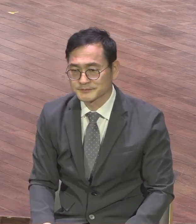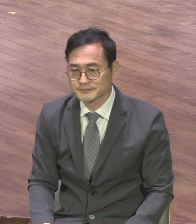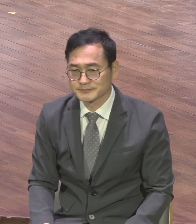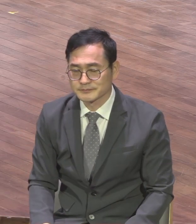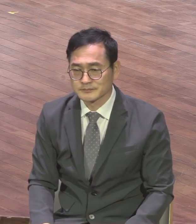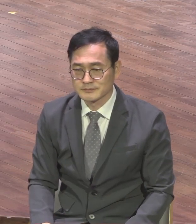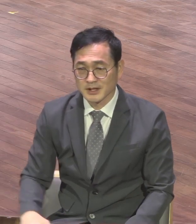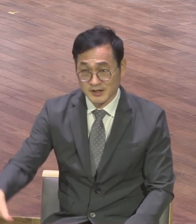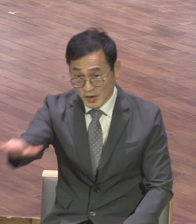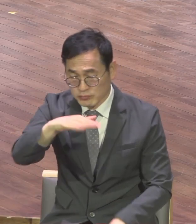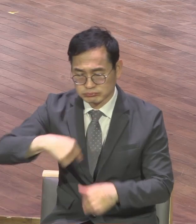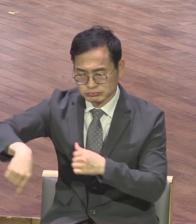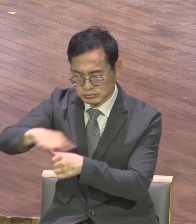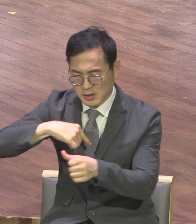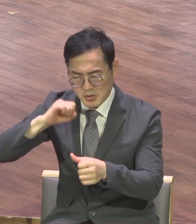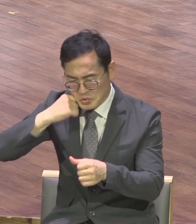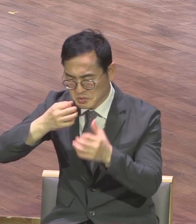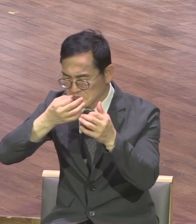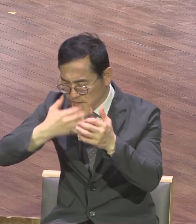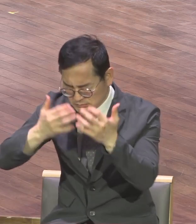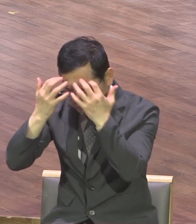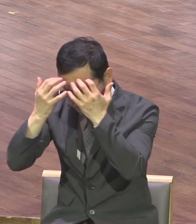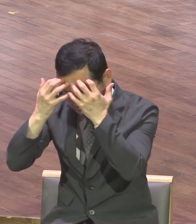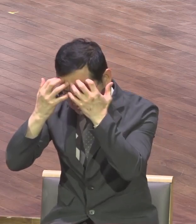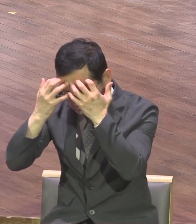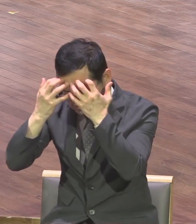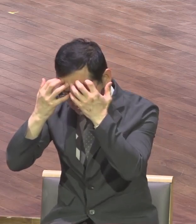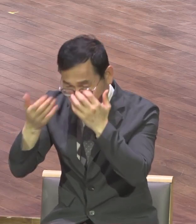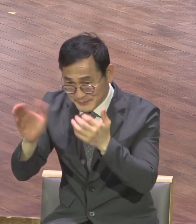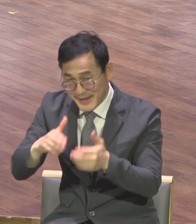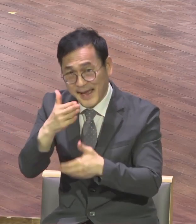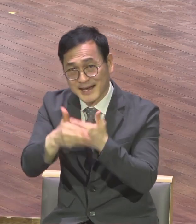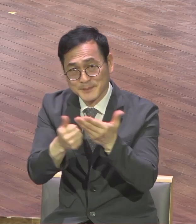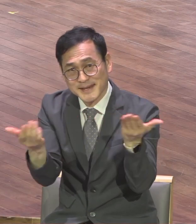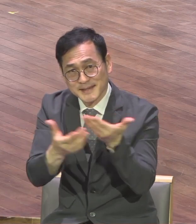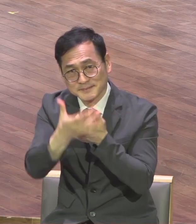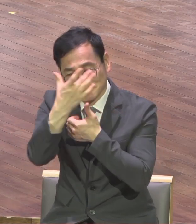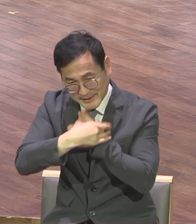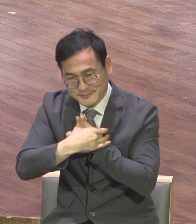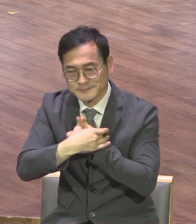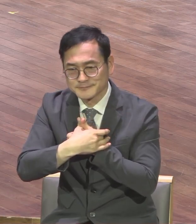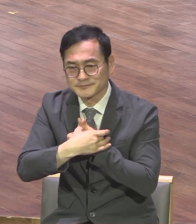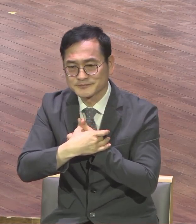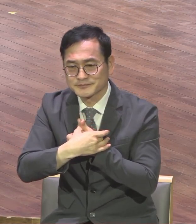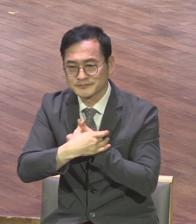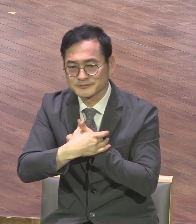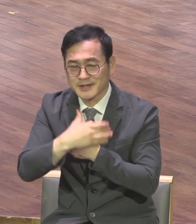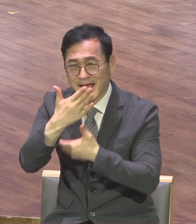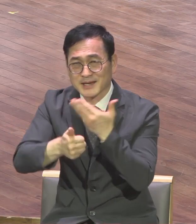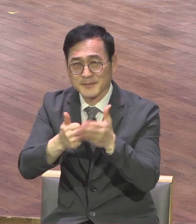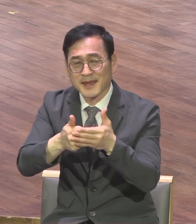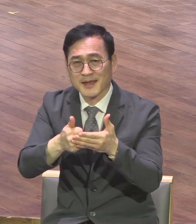하나님께서 내게 해주신 절대 사명이 이끄는 삶 망국을 기업으로 얻게 하리라